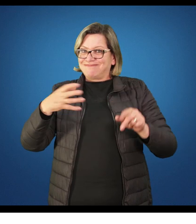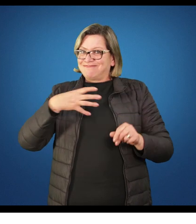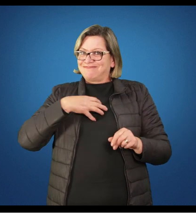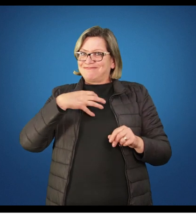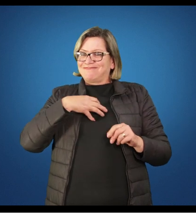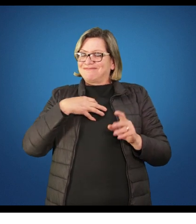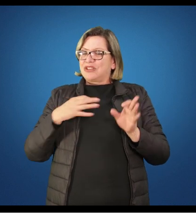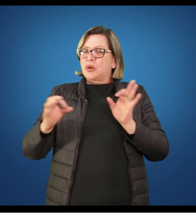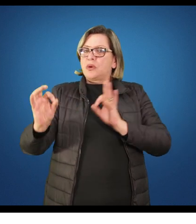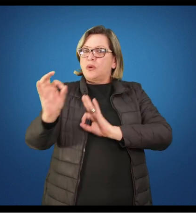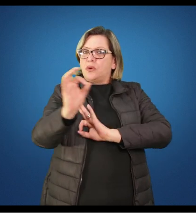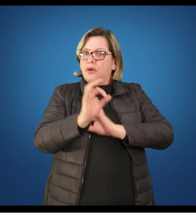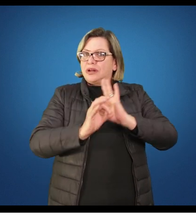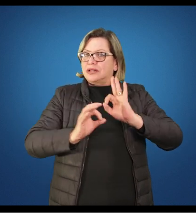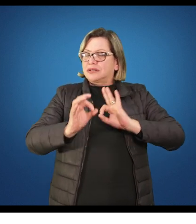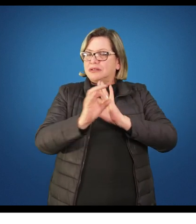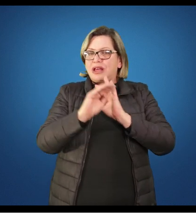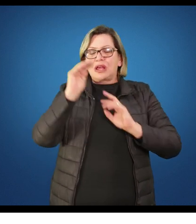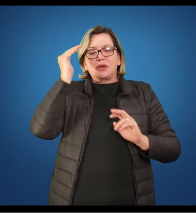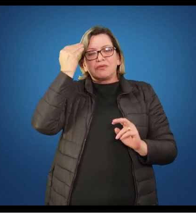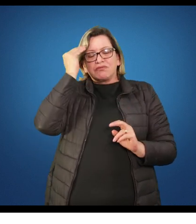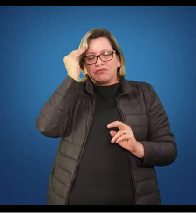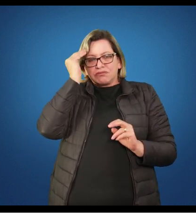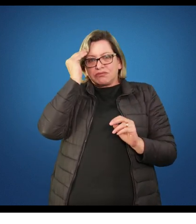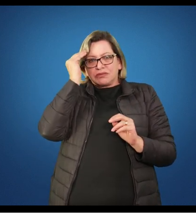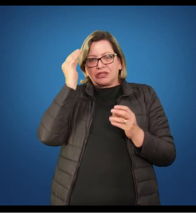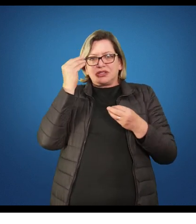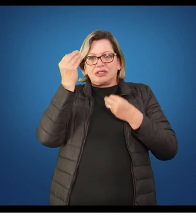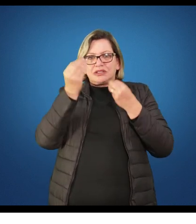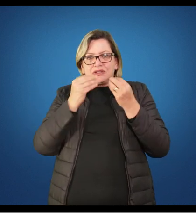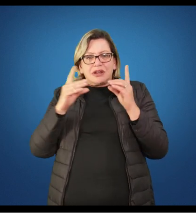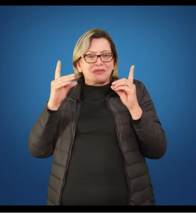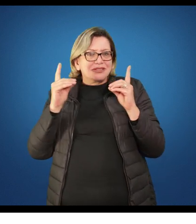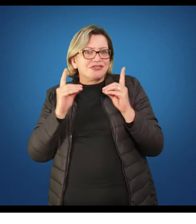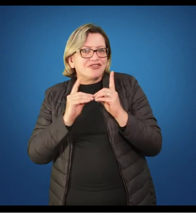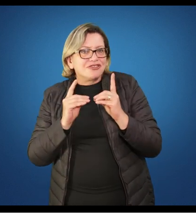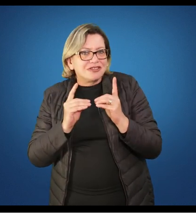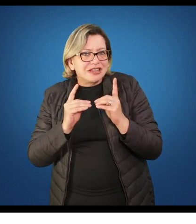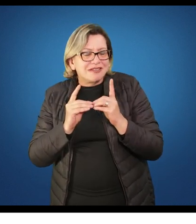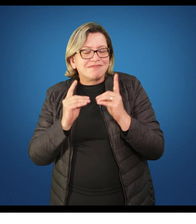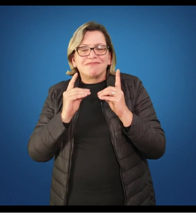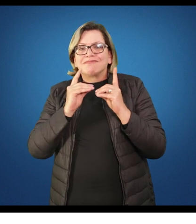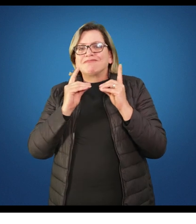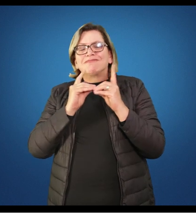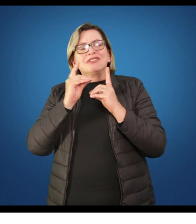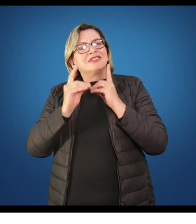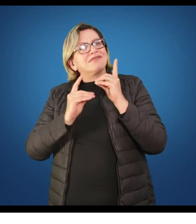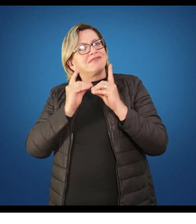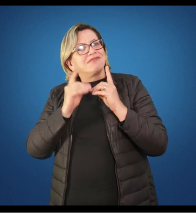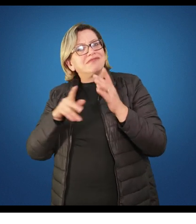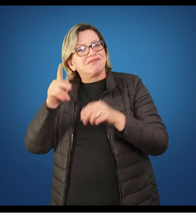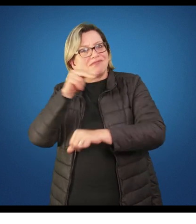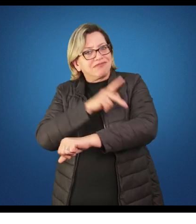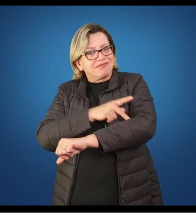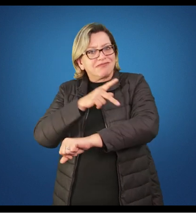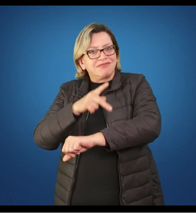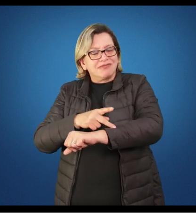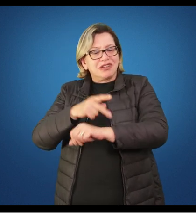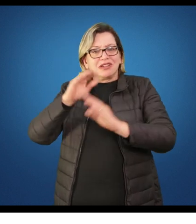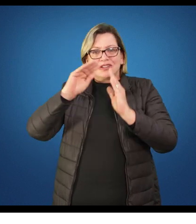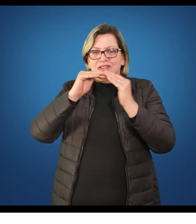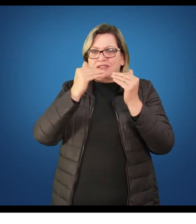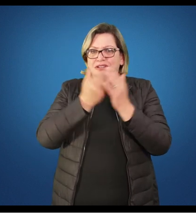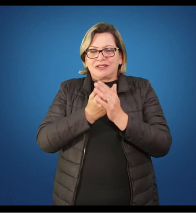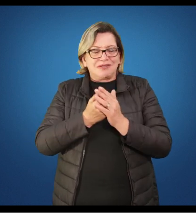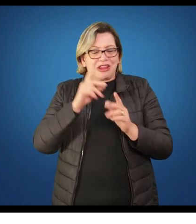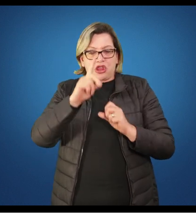sistematizada, compreendida dentro de uma organização didática pedagógica na escola. Não é simplesmente jogar, não é simplesmente